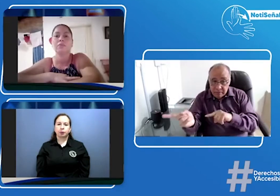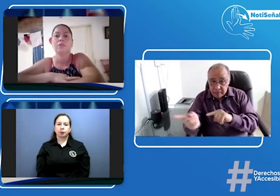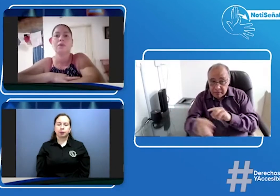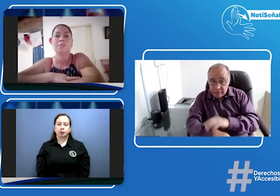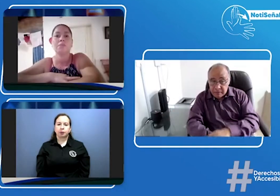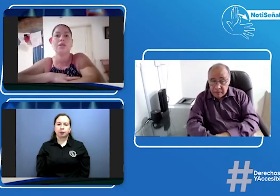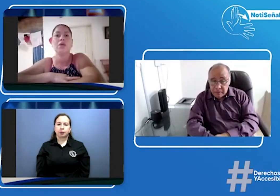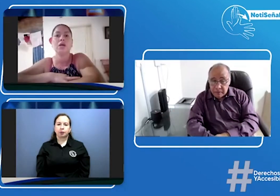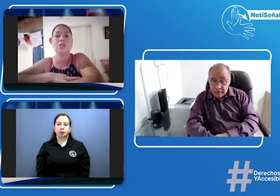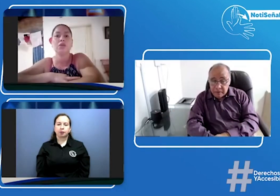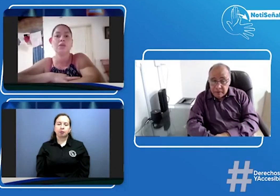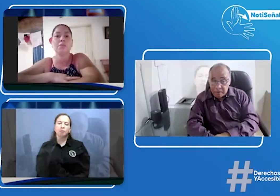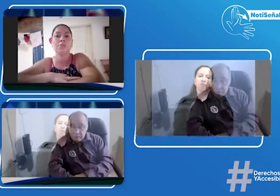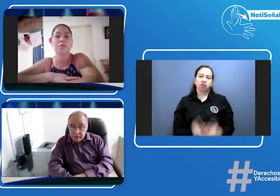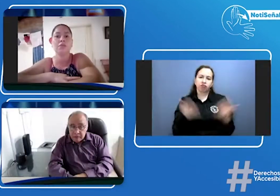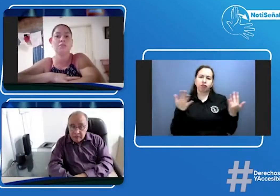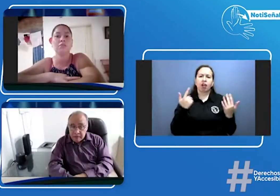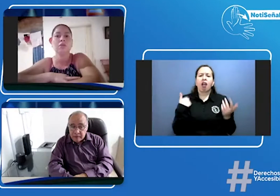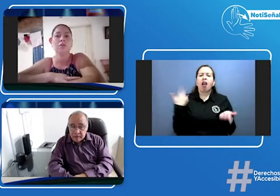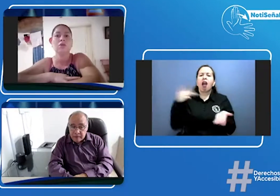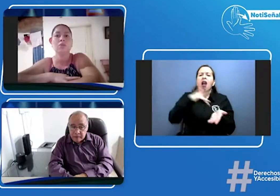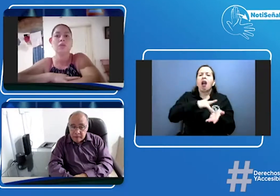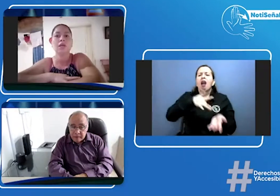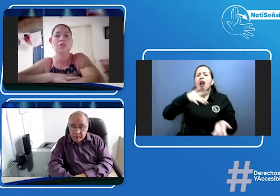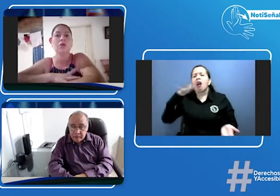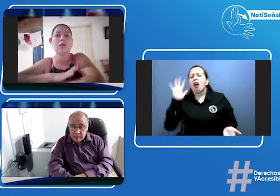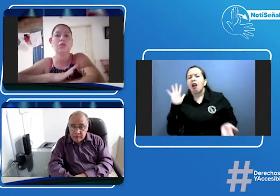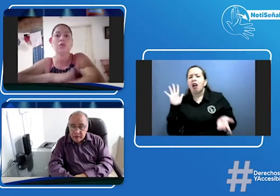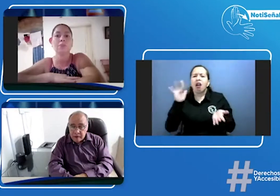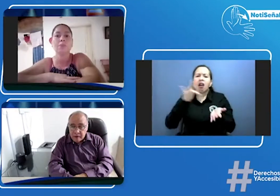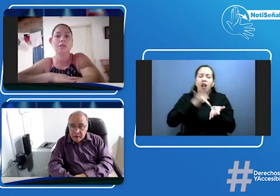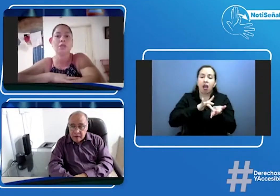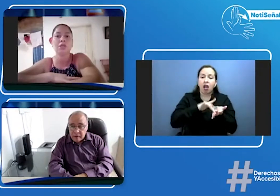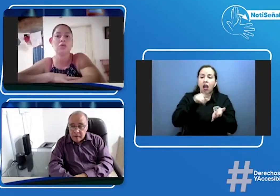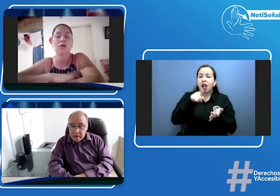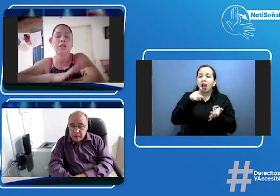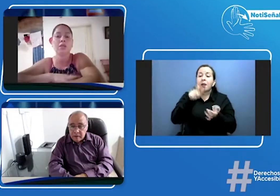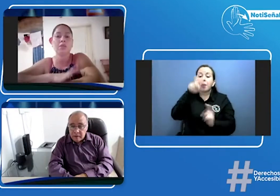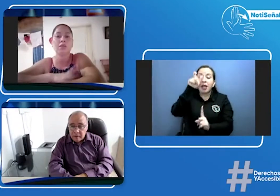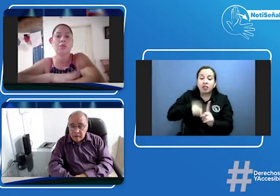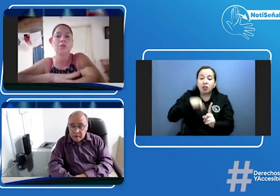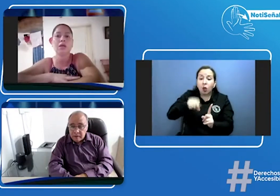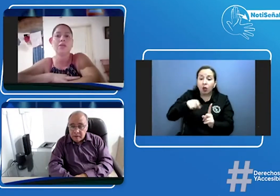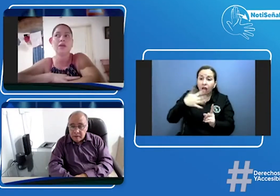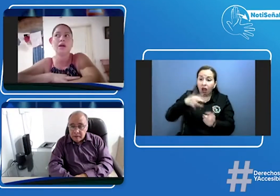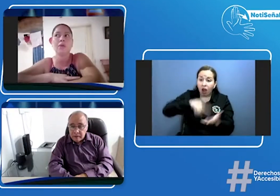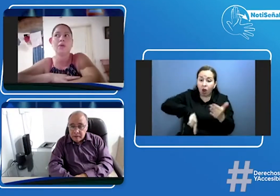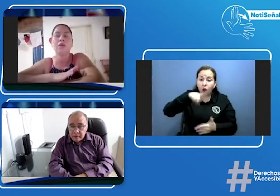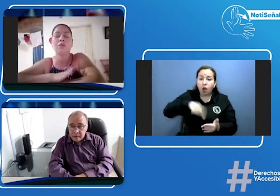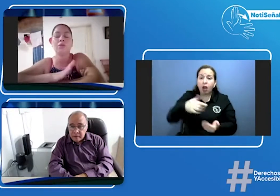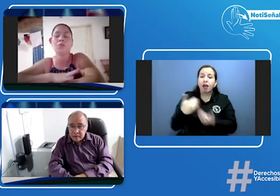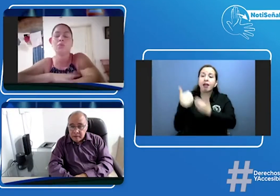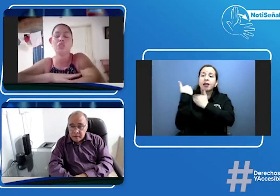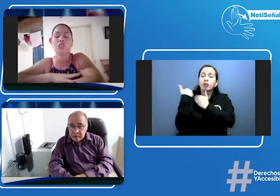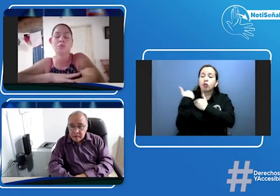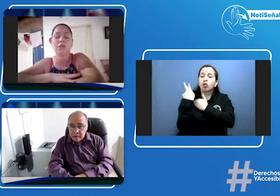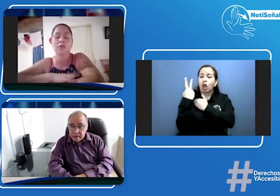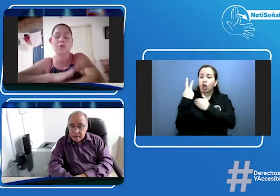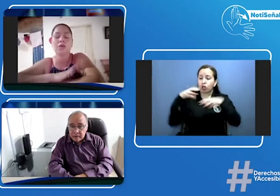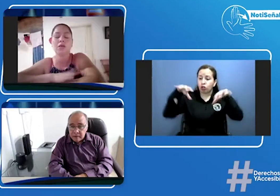viene ocasionalmente como tal le toca a los dos departamentos al departamento de acá de la Jagua a los dos municipios que digo de